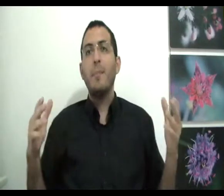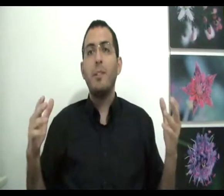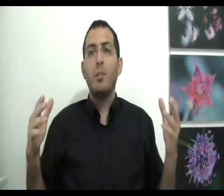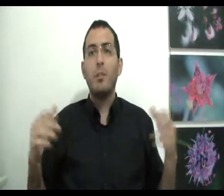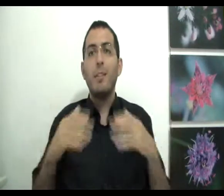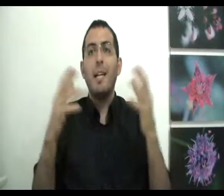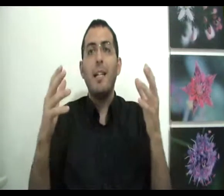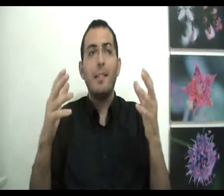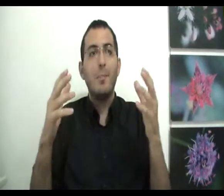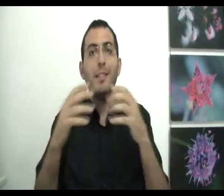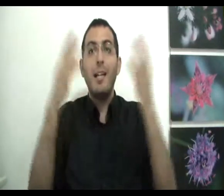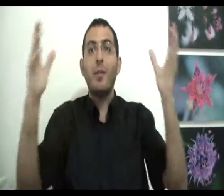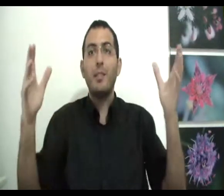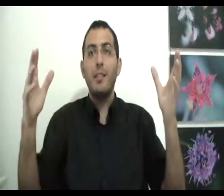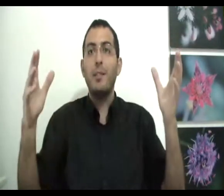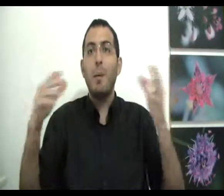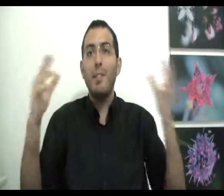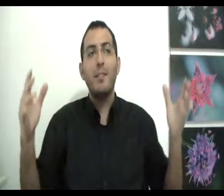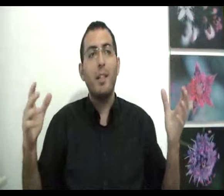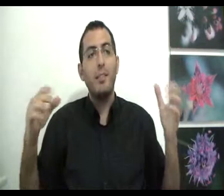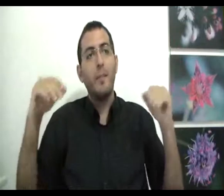המציאות הזאת, מה זה העני הזה, מה זה העני רוצה הזה, מה זה הדבר הזה